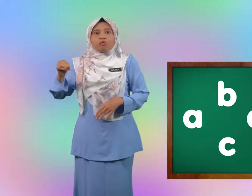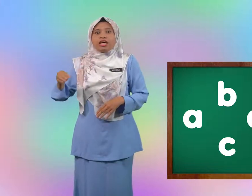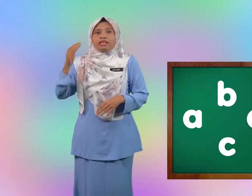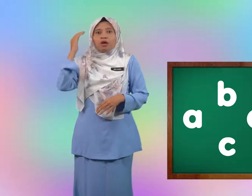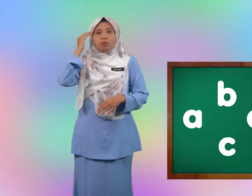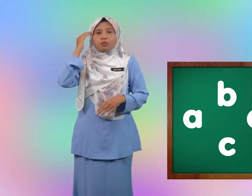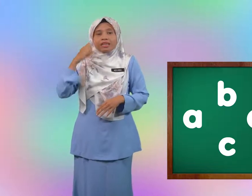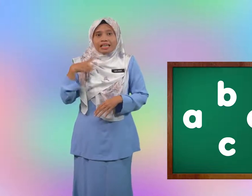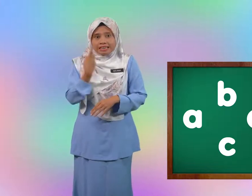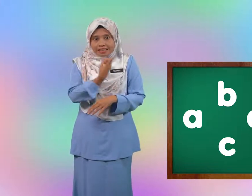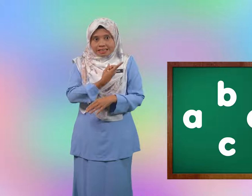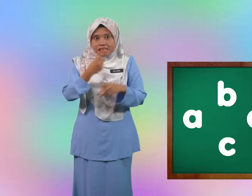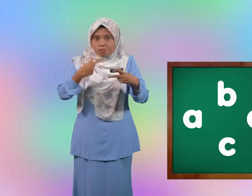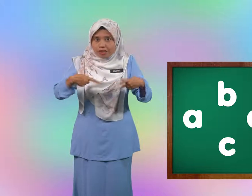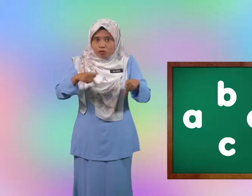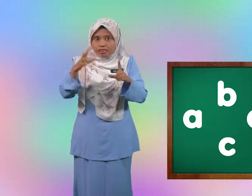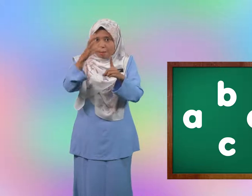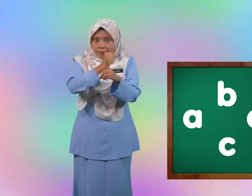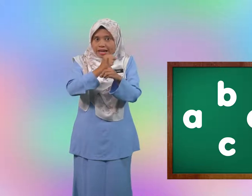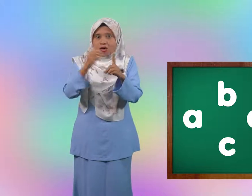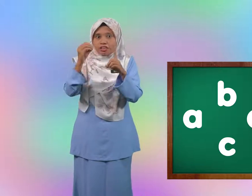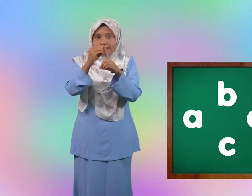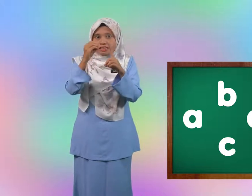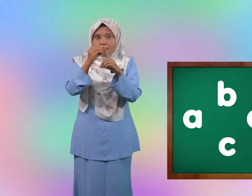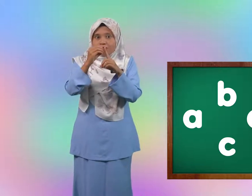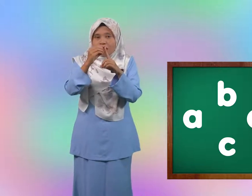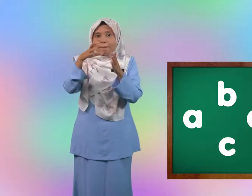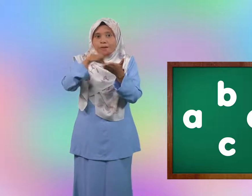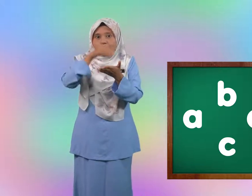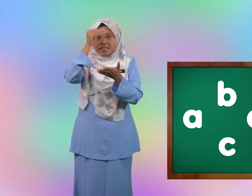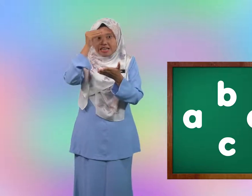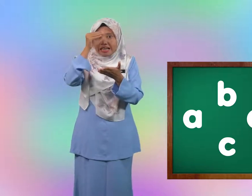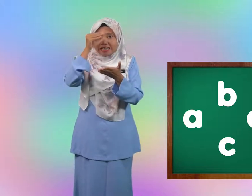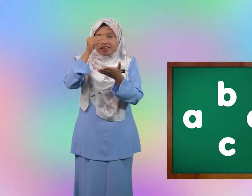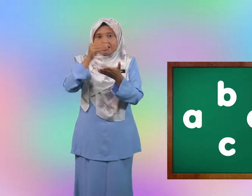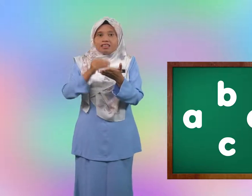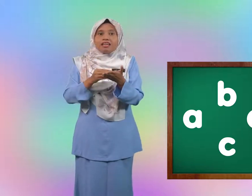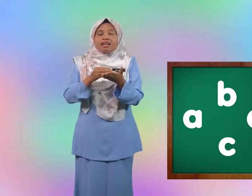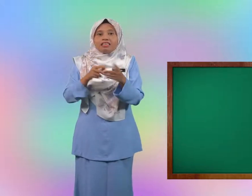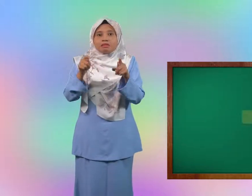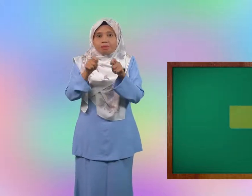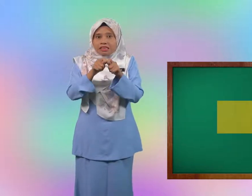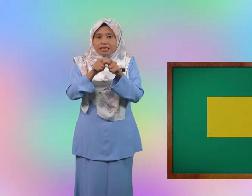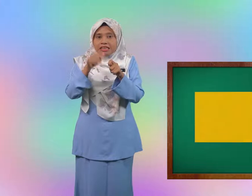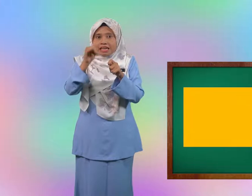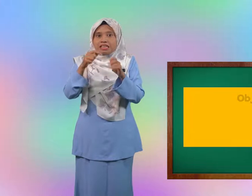-murid tahu kita perlu capai objektif pembelajaran. Seperti yang